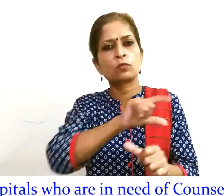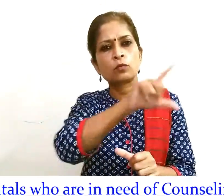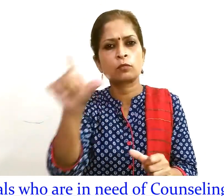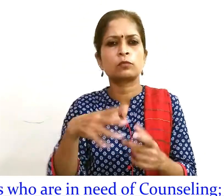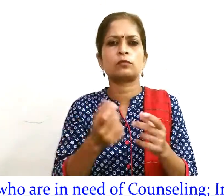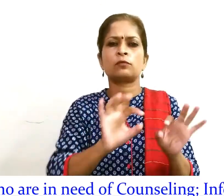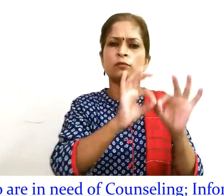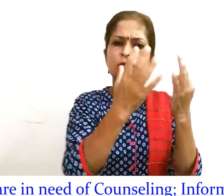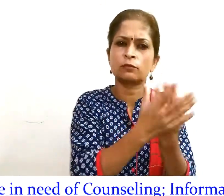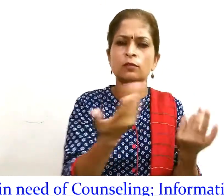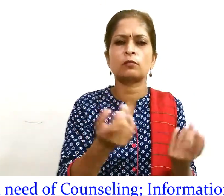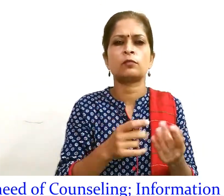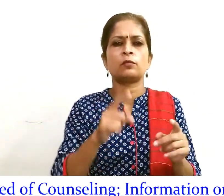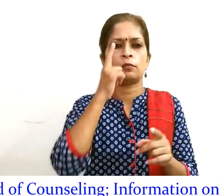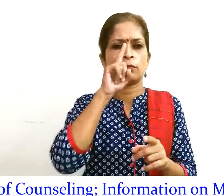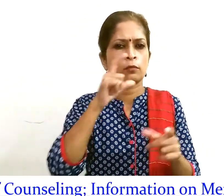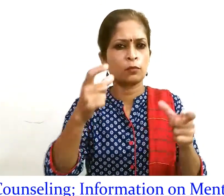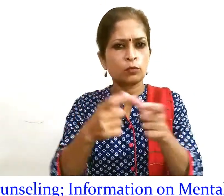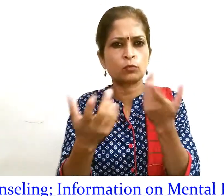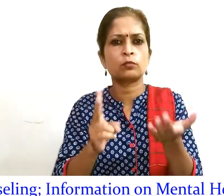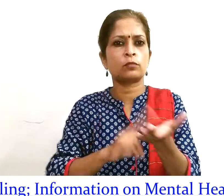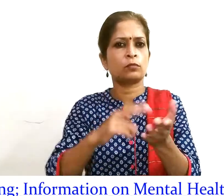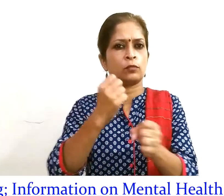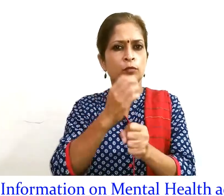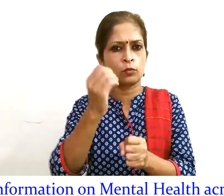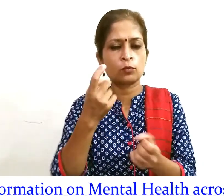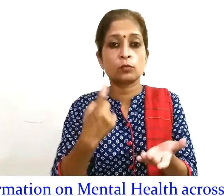अभी भावक संगठन, व्यावसाइक संग, उनर्वास संस्थान